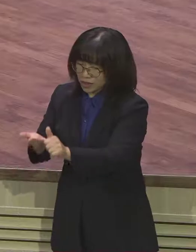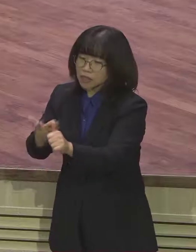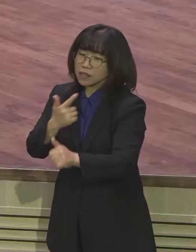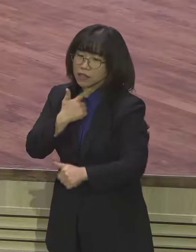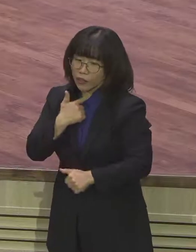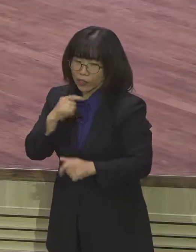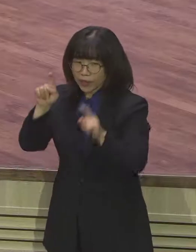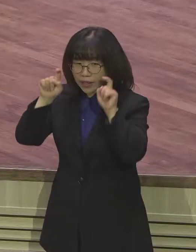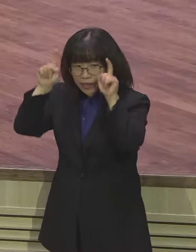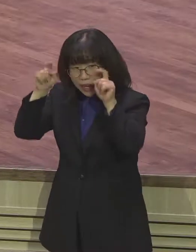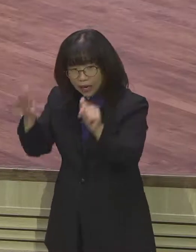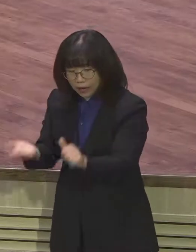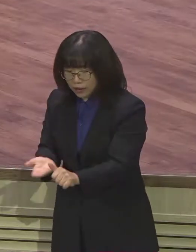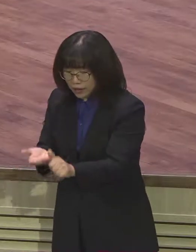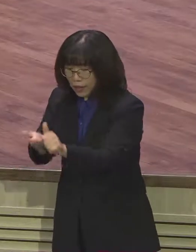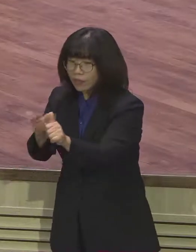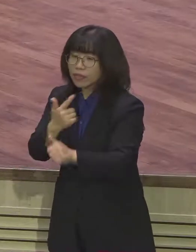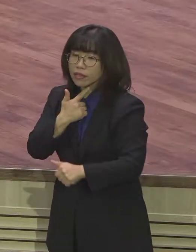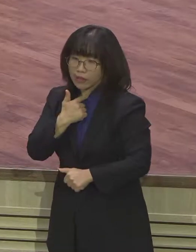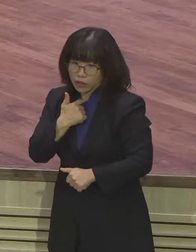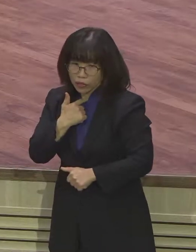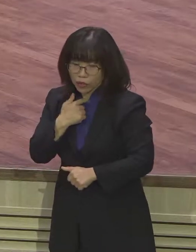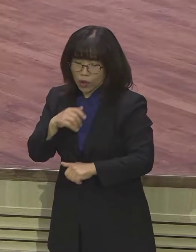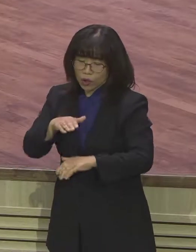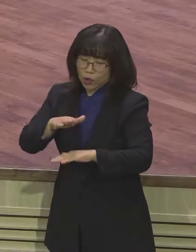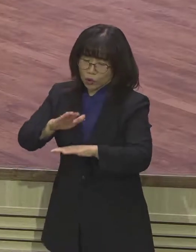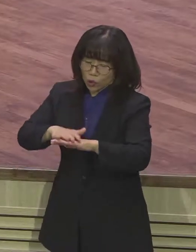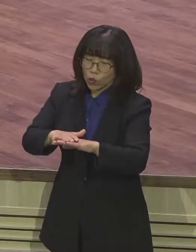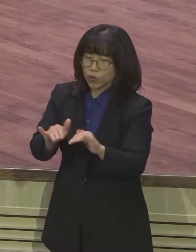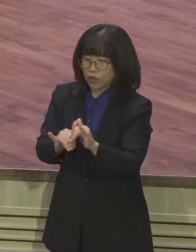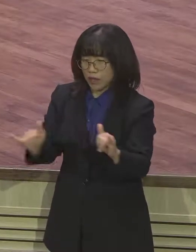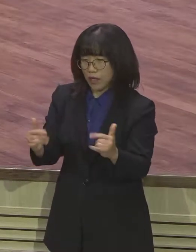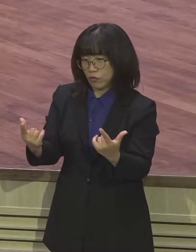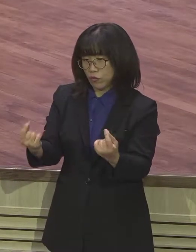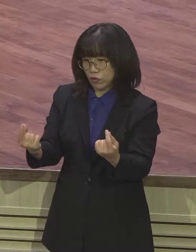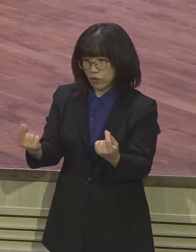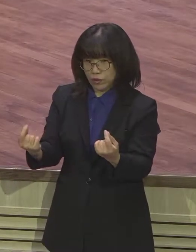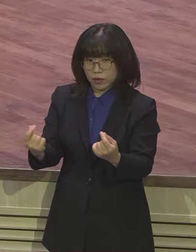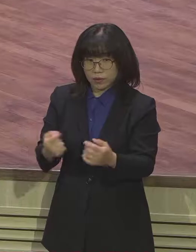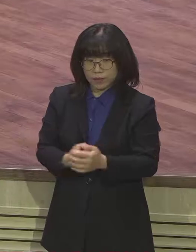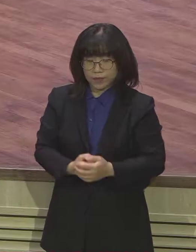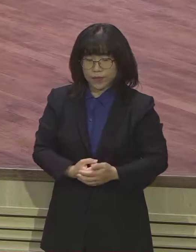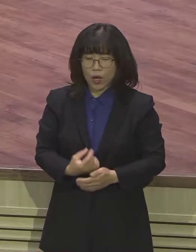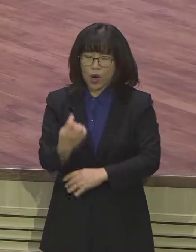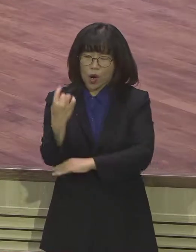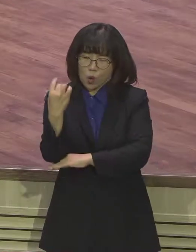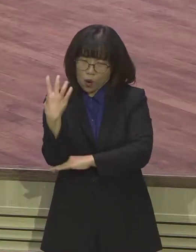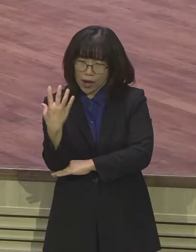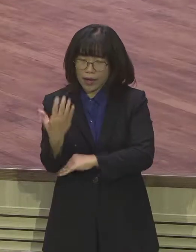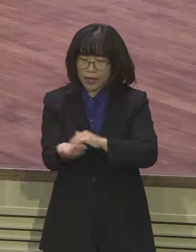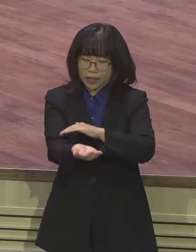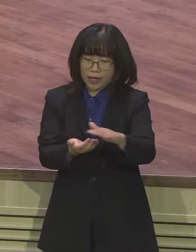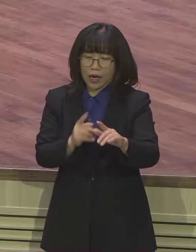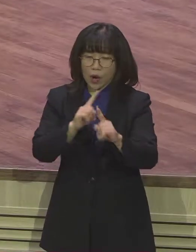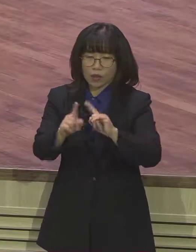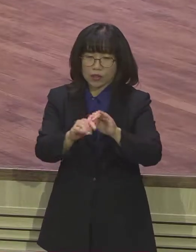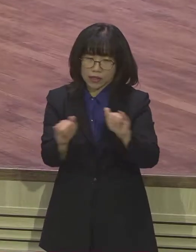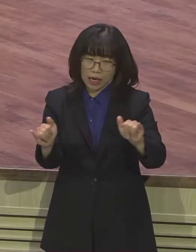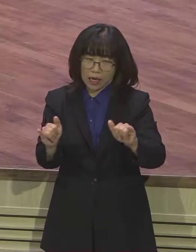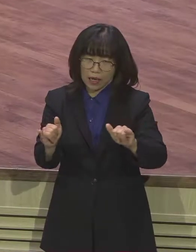농사꾼이었습니다. 그는 예언자의 후예도 아니었고 또 선지학교의 출신도 아니었습니다. 평범하게 자연 속에서 누외를 치고